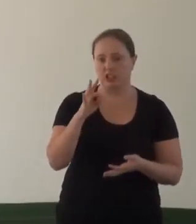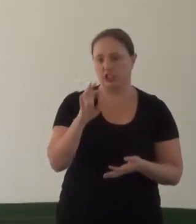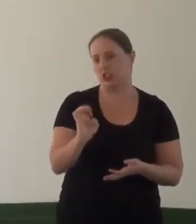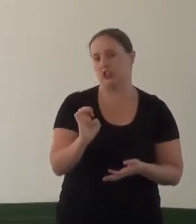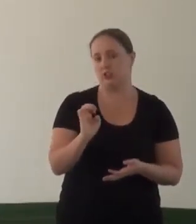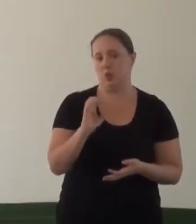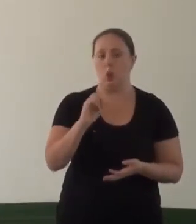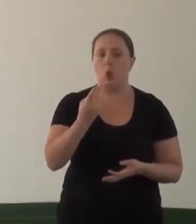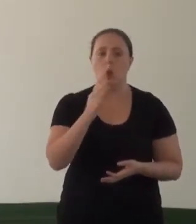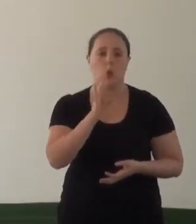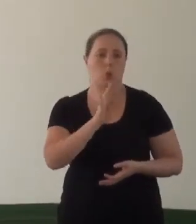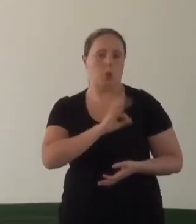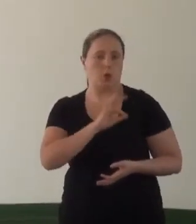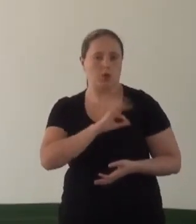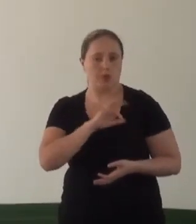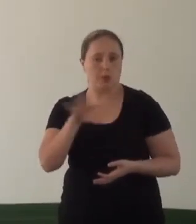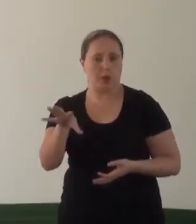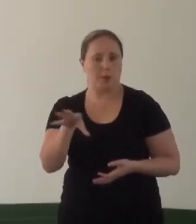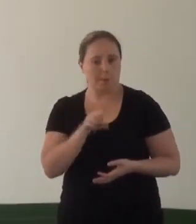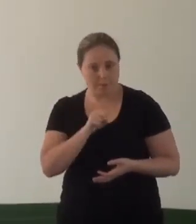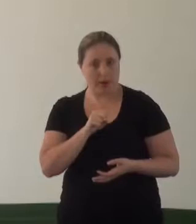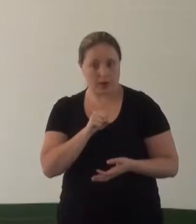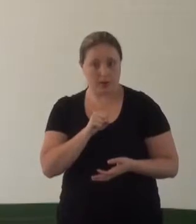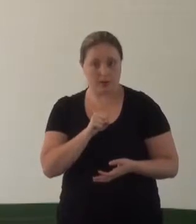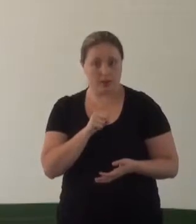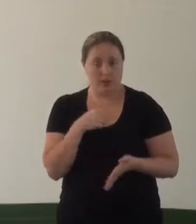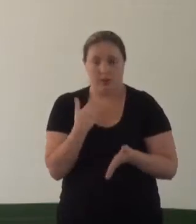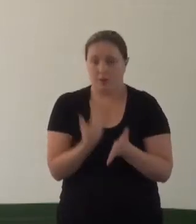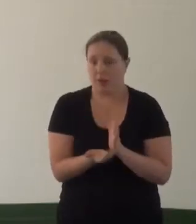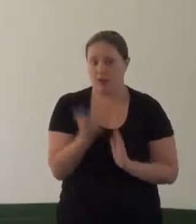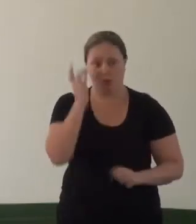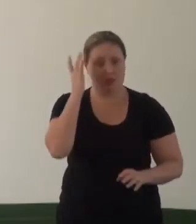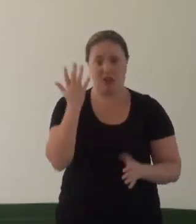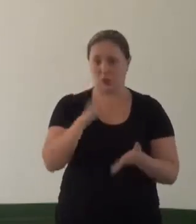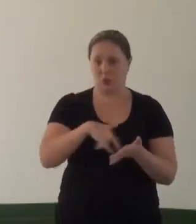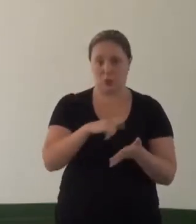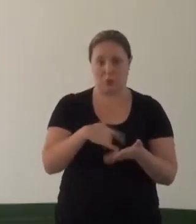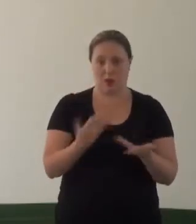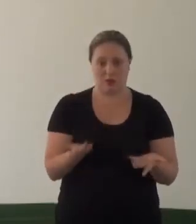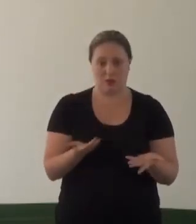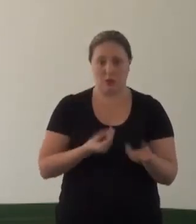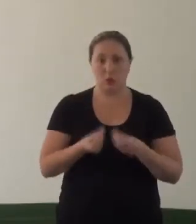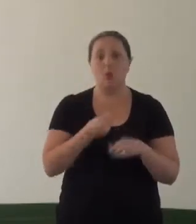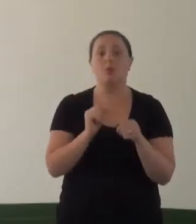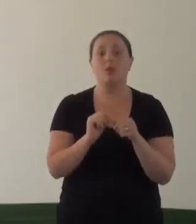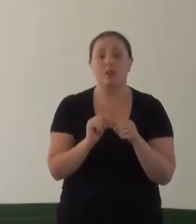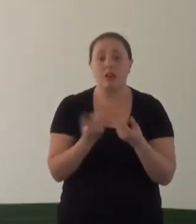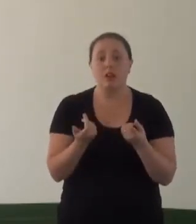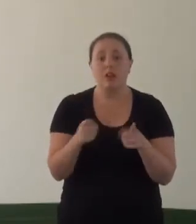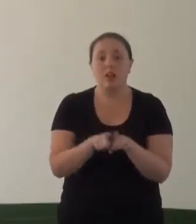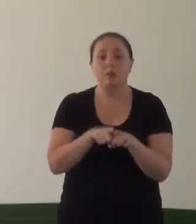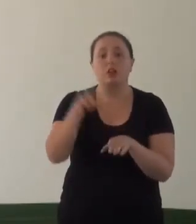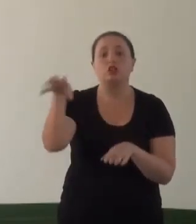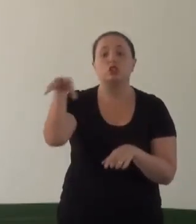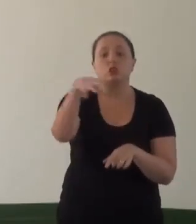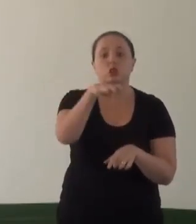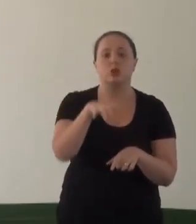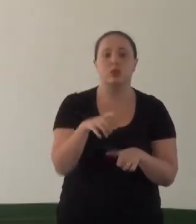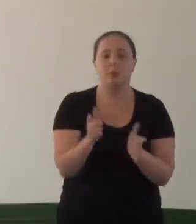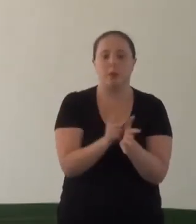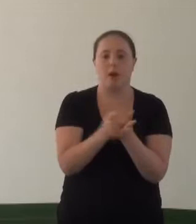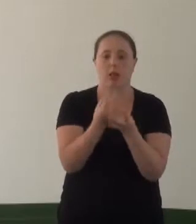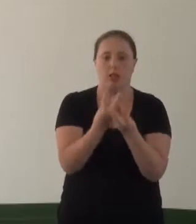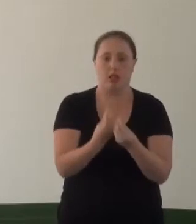e da Polícia Militar, ora a vez que, por estar exposto na rua, perde-se muito fácil essa documentação também. E ora pela questão da chuva, que molha toda a